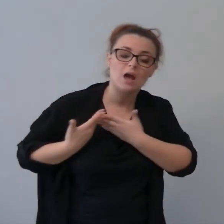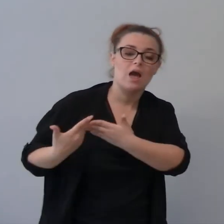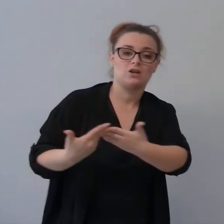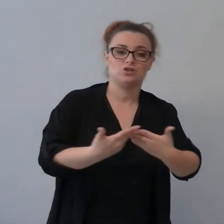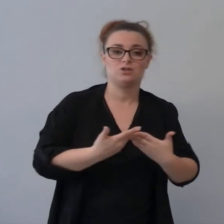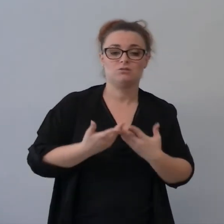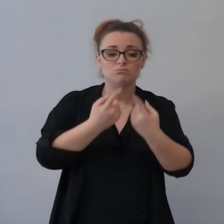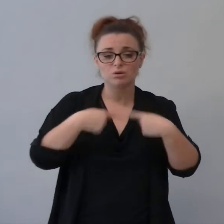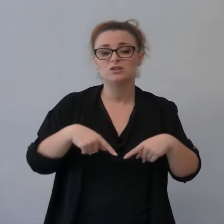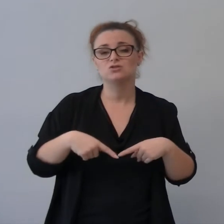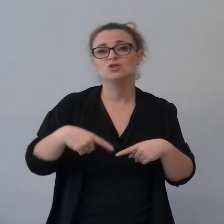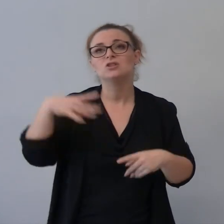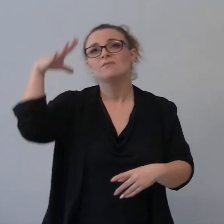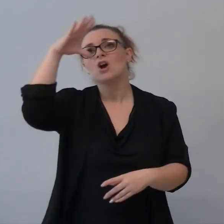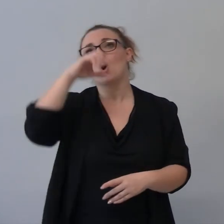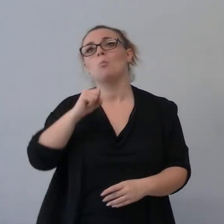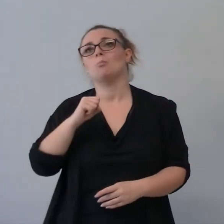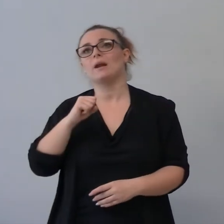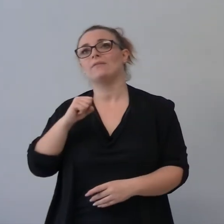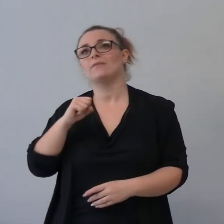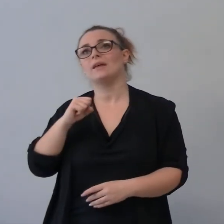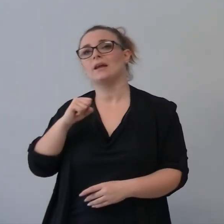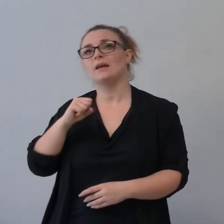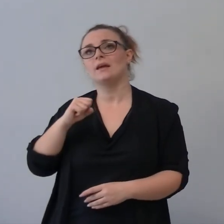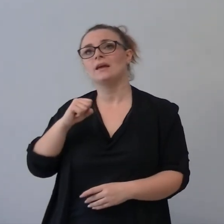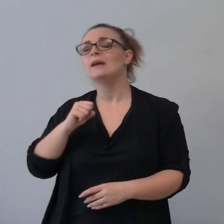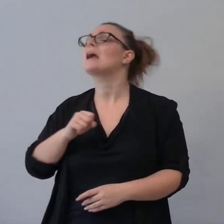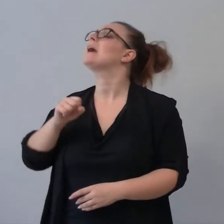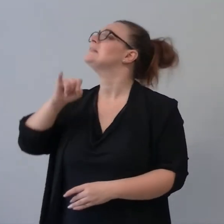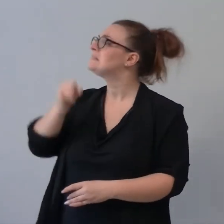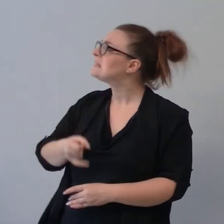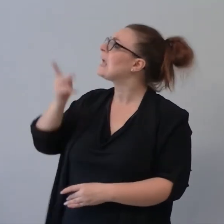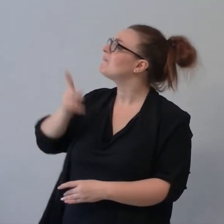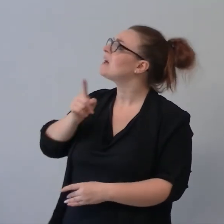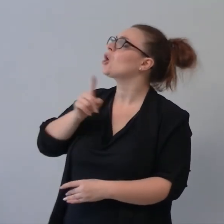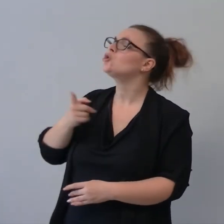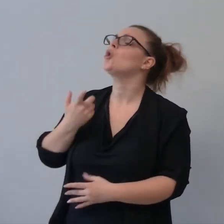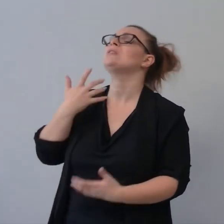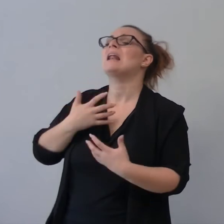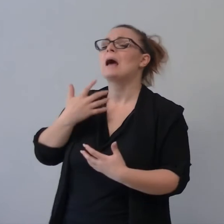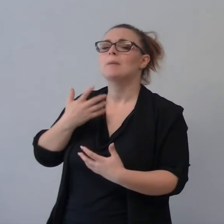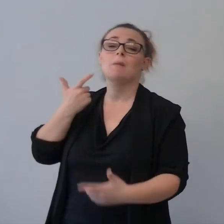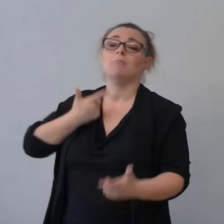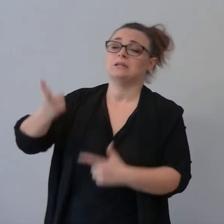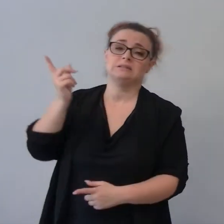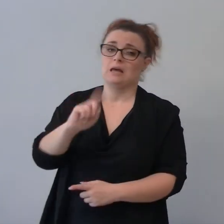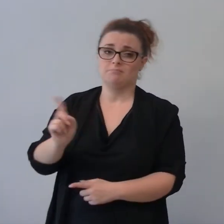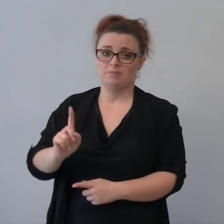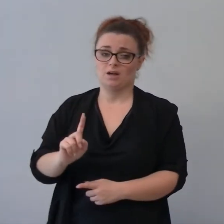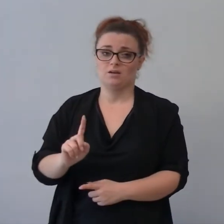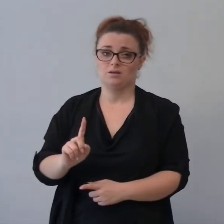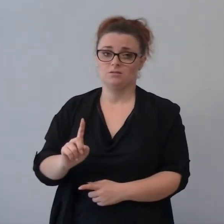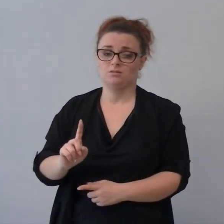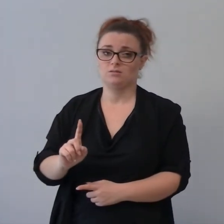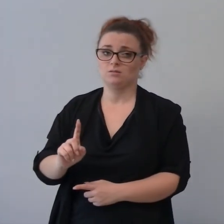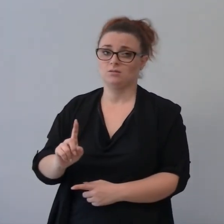insegnamento. Dobbiamo sapere che, è importante per noi sapere che Tu ti arrabbi, sì, ma non per sempre. A un certo punto